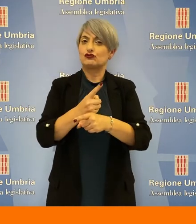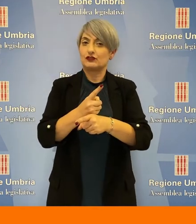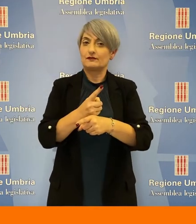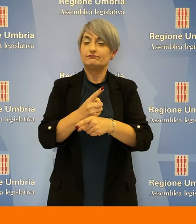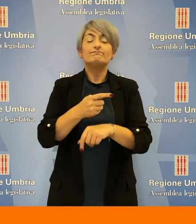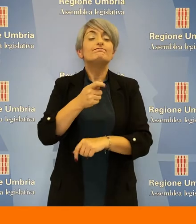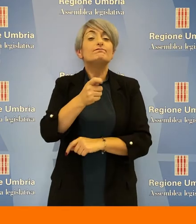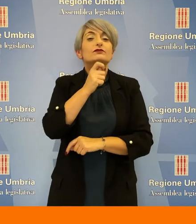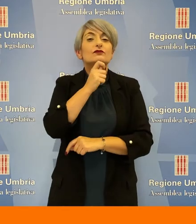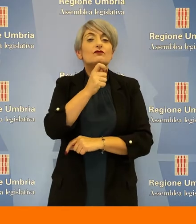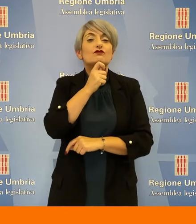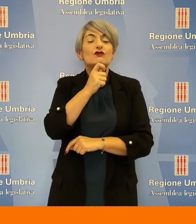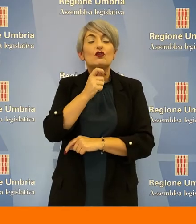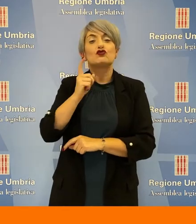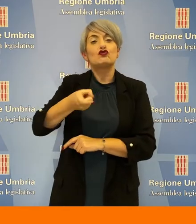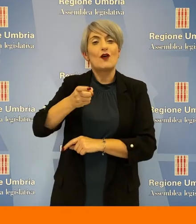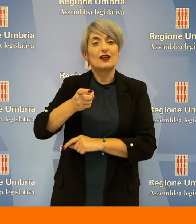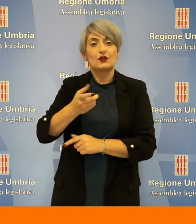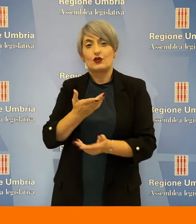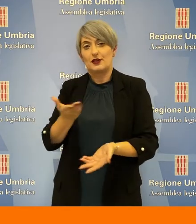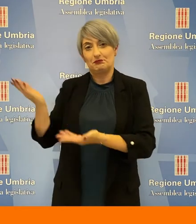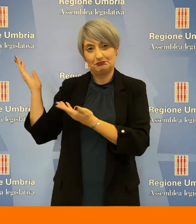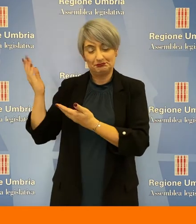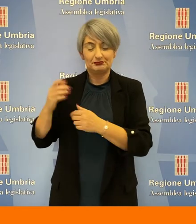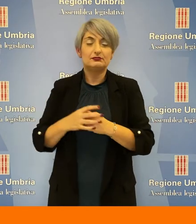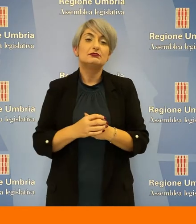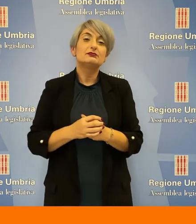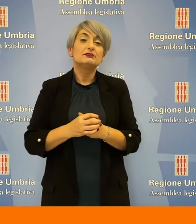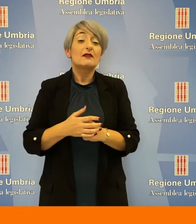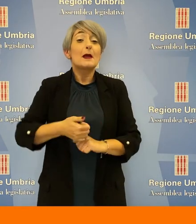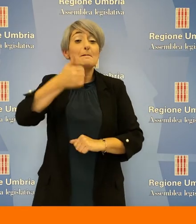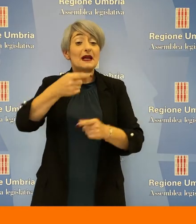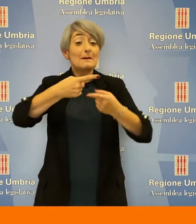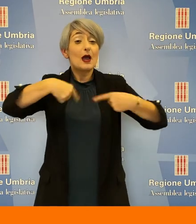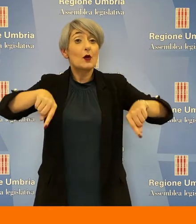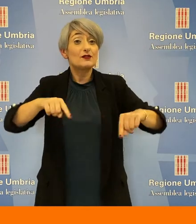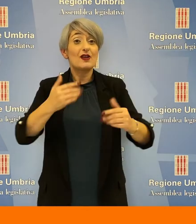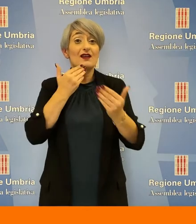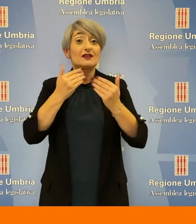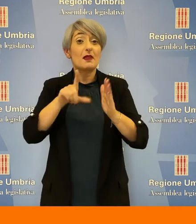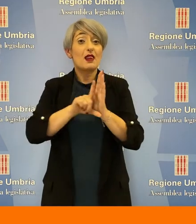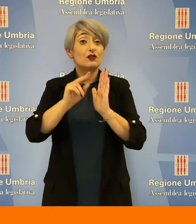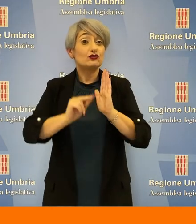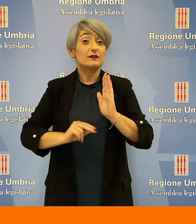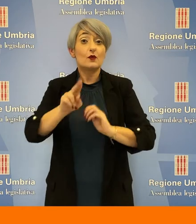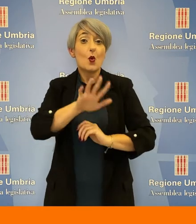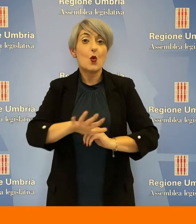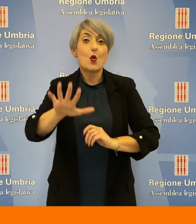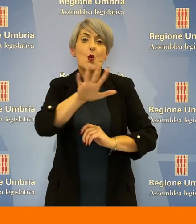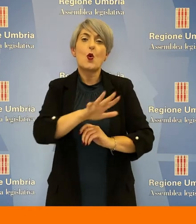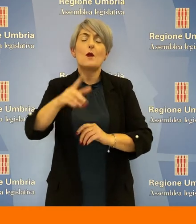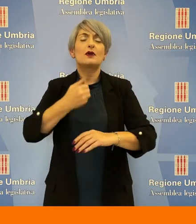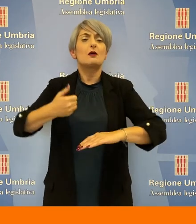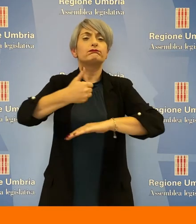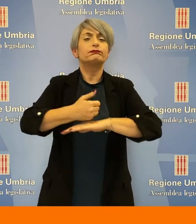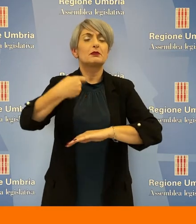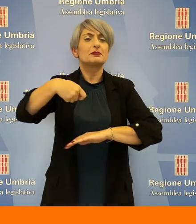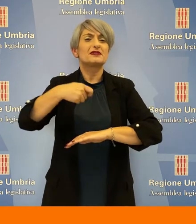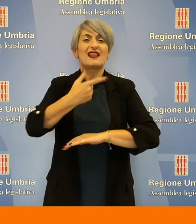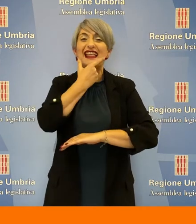indispensabili. Paolo Giovagnoni La prima commissione dell'Assemblea legislativa dell'Umbria presieduta da